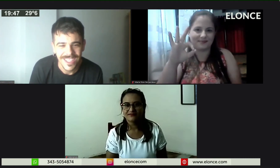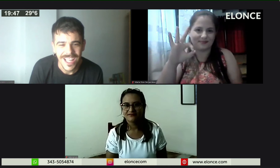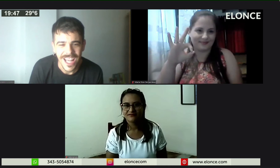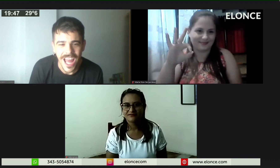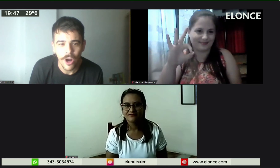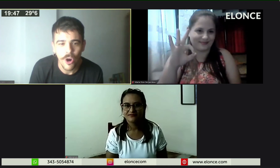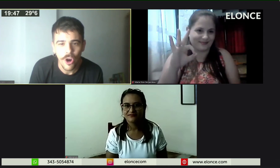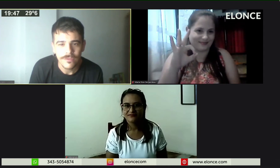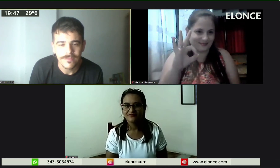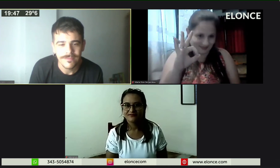¿O? O?